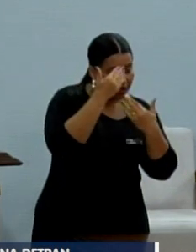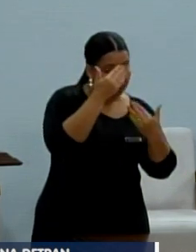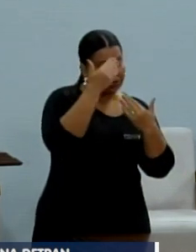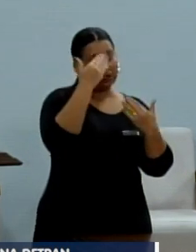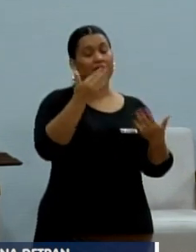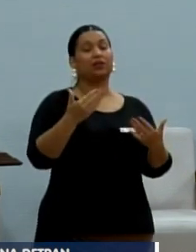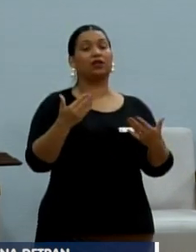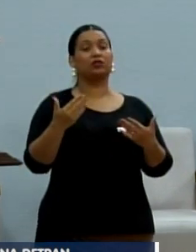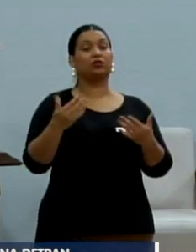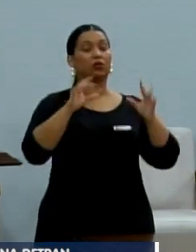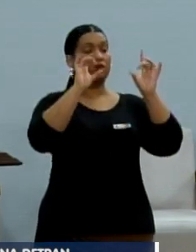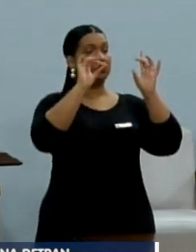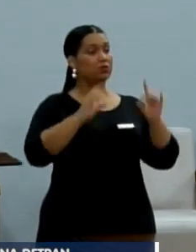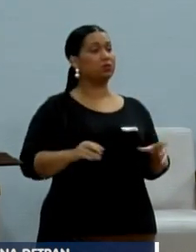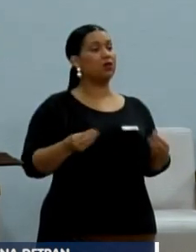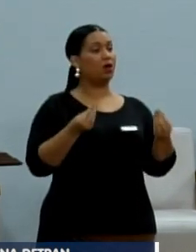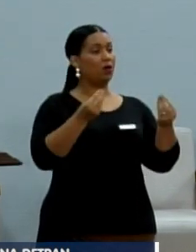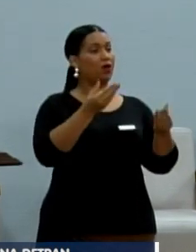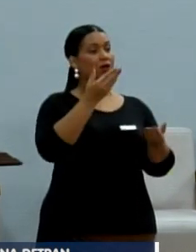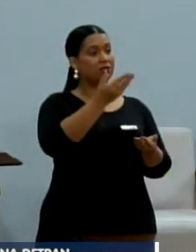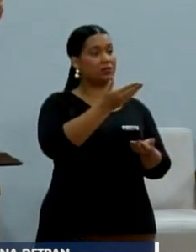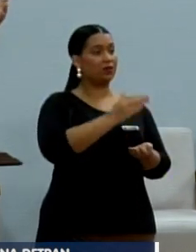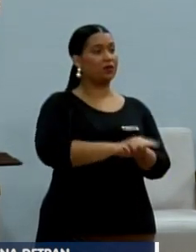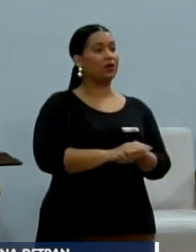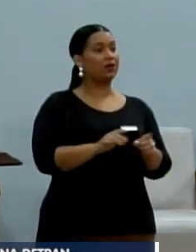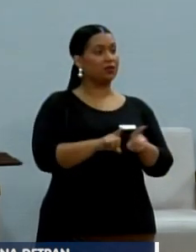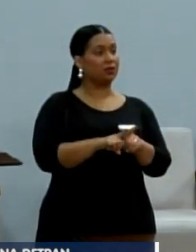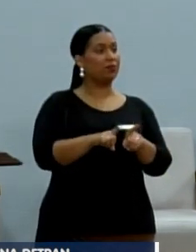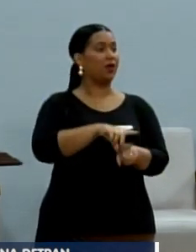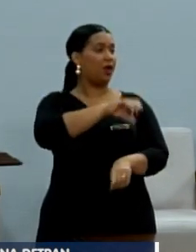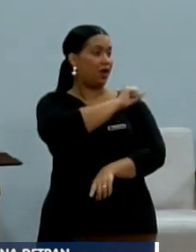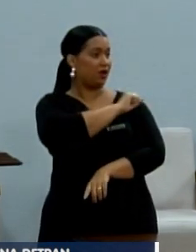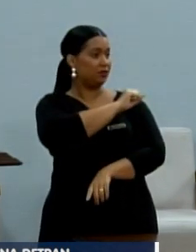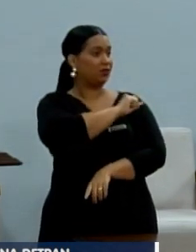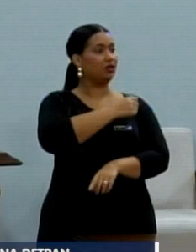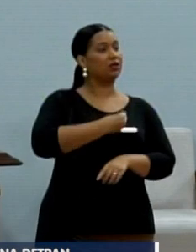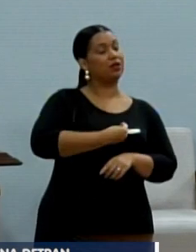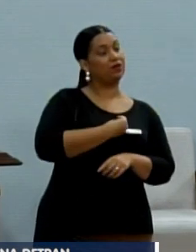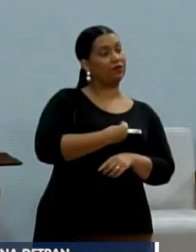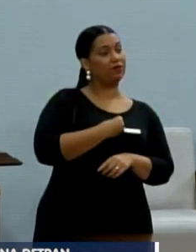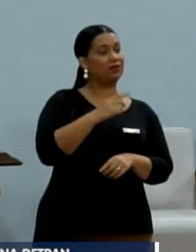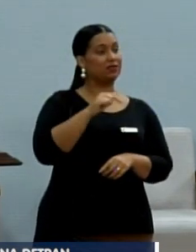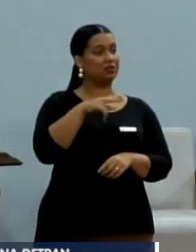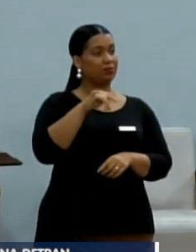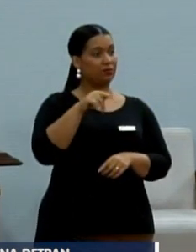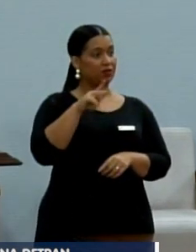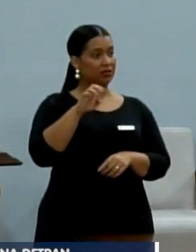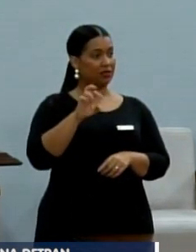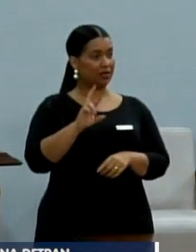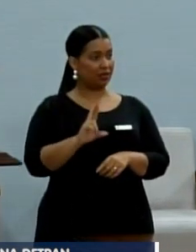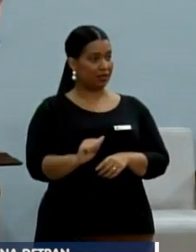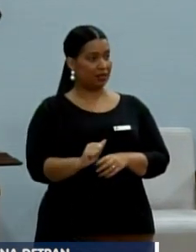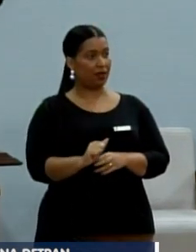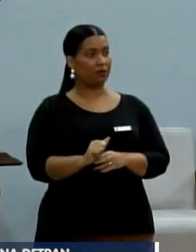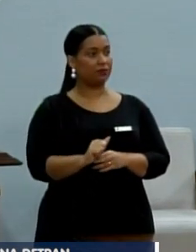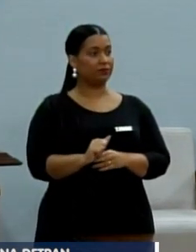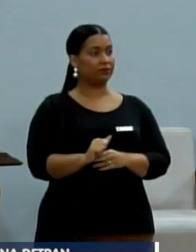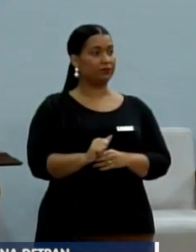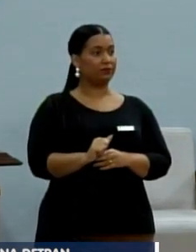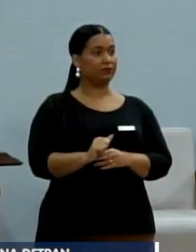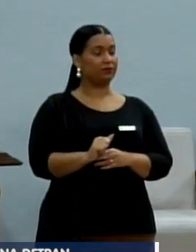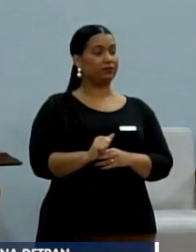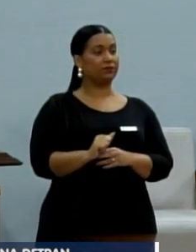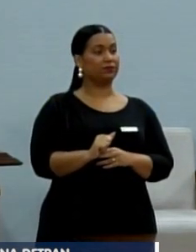congratulação merecidíssima e também as alunas presentes aqui. Celina Campasso, cadê ela? Levanta a